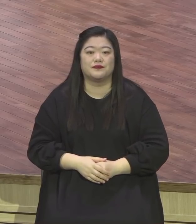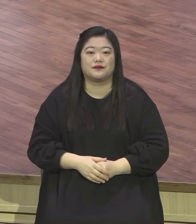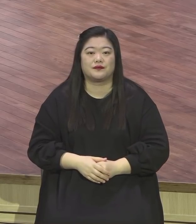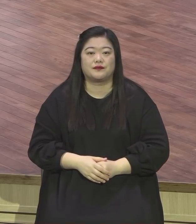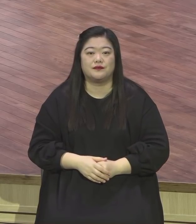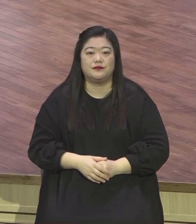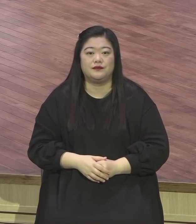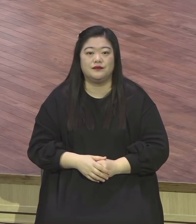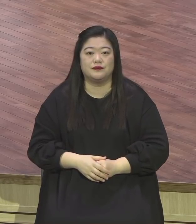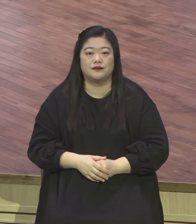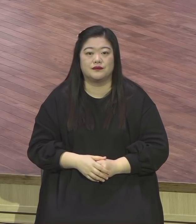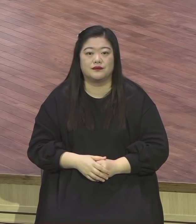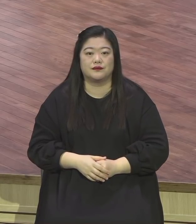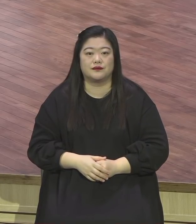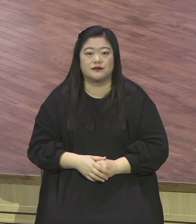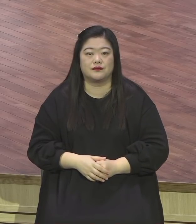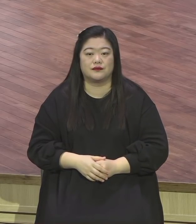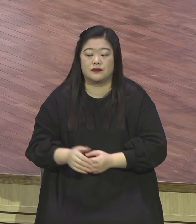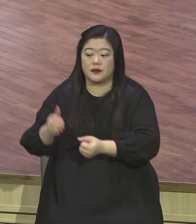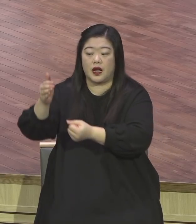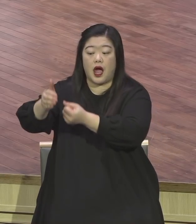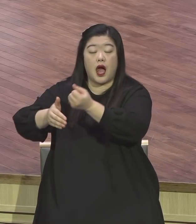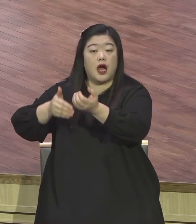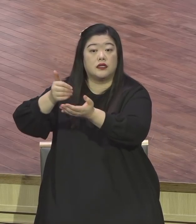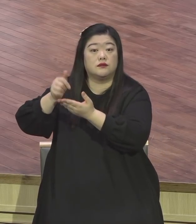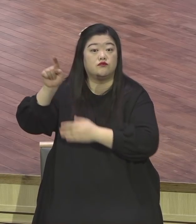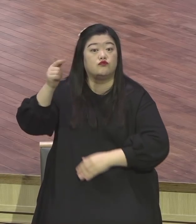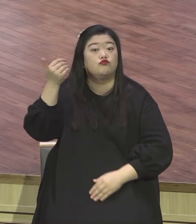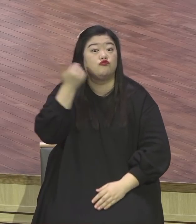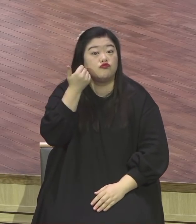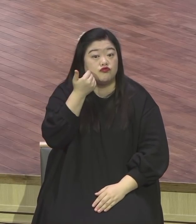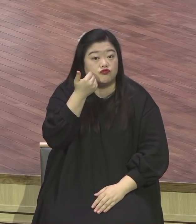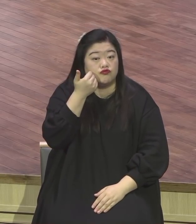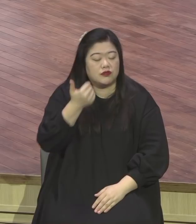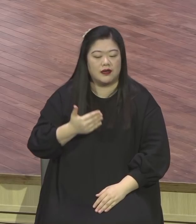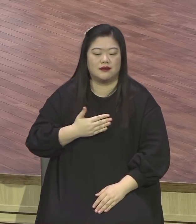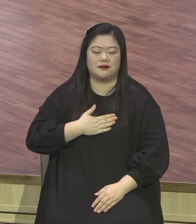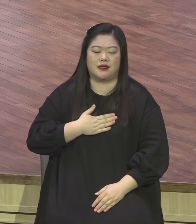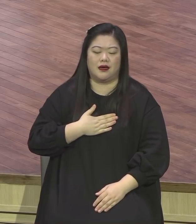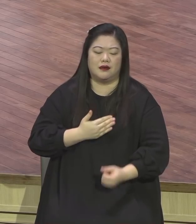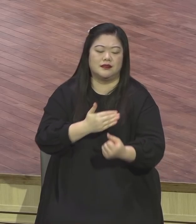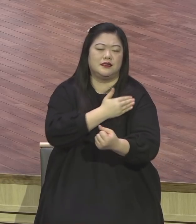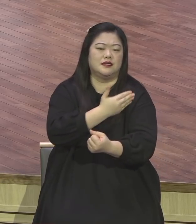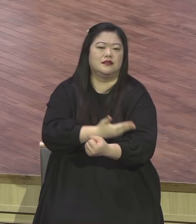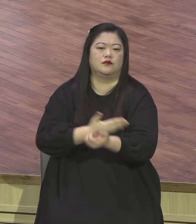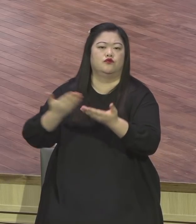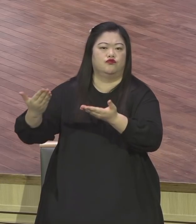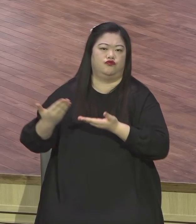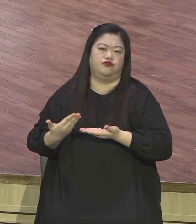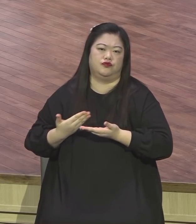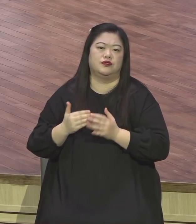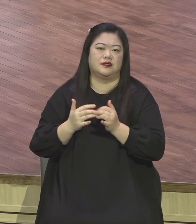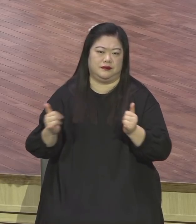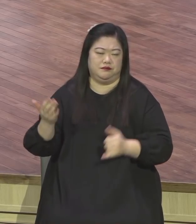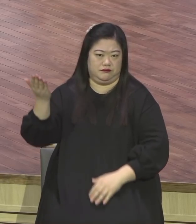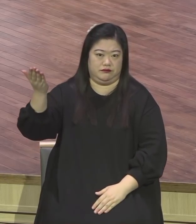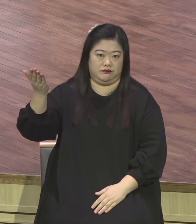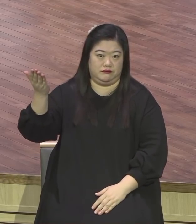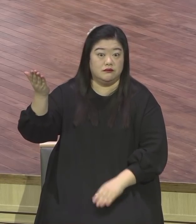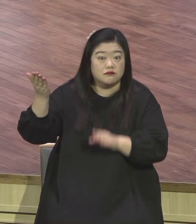능력이 되신 하나님이시다. 나의 능력이 하나님이시다. 우리를 만족하게 채우시는